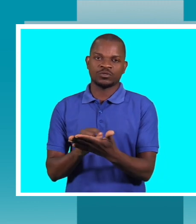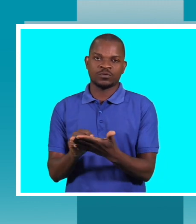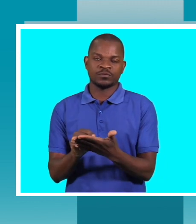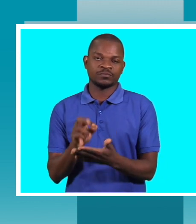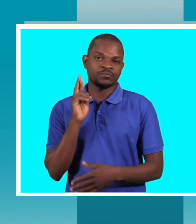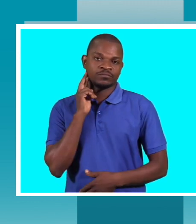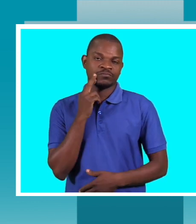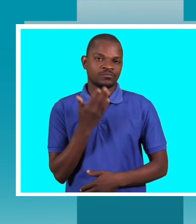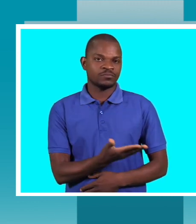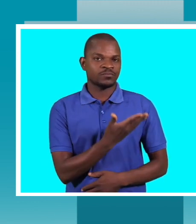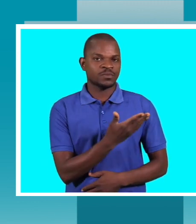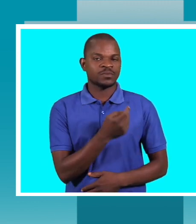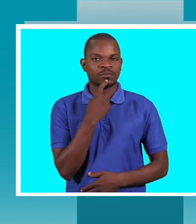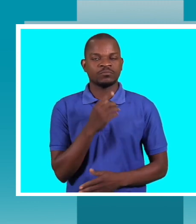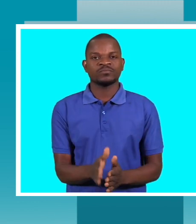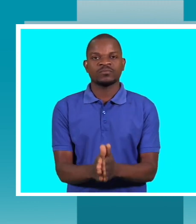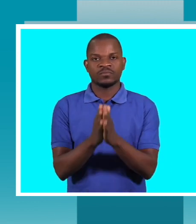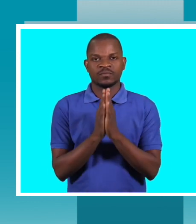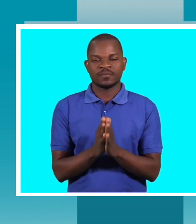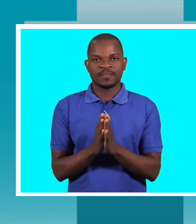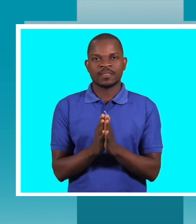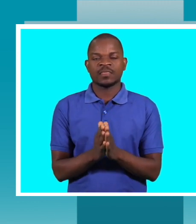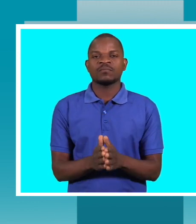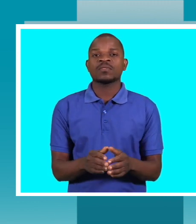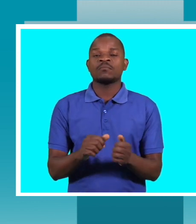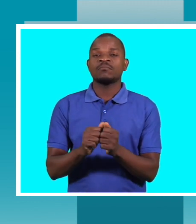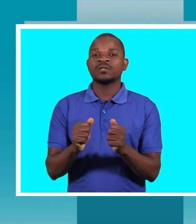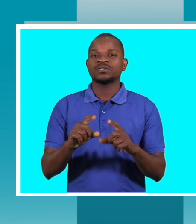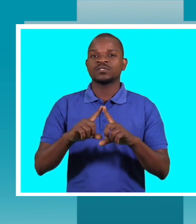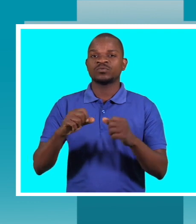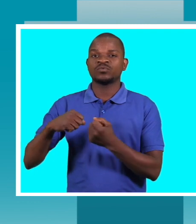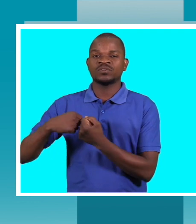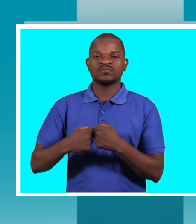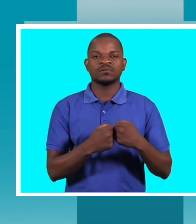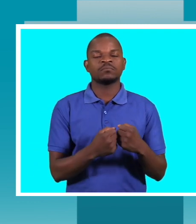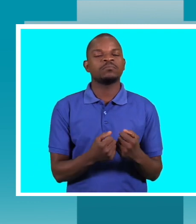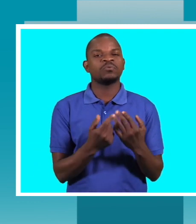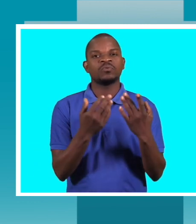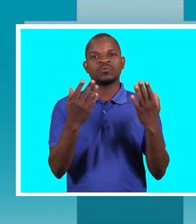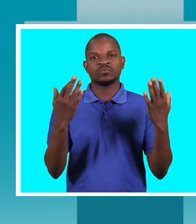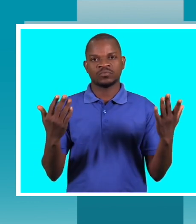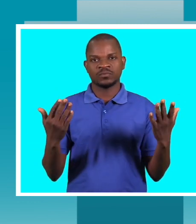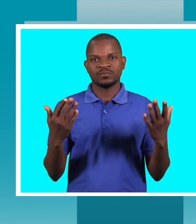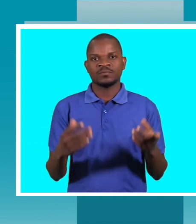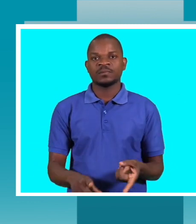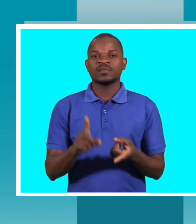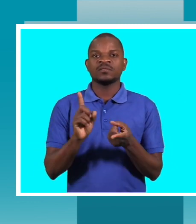Prazer em estar aqui. Bom, as dificuldades são enormes, visto que